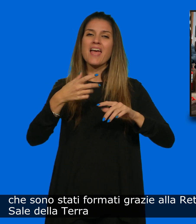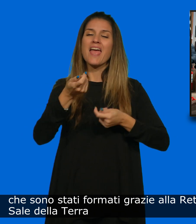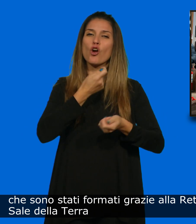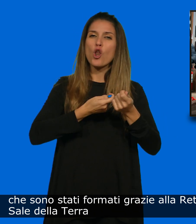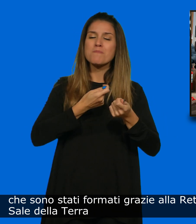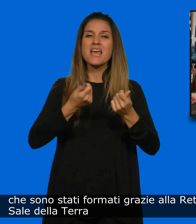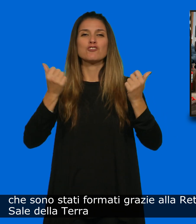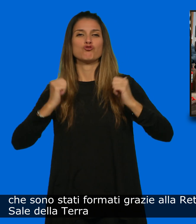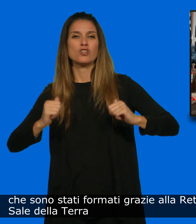sale della terra